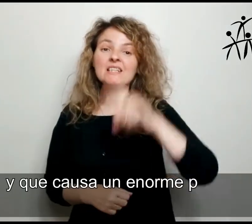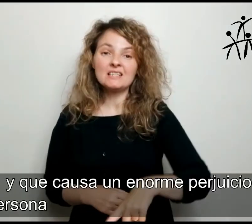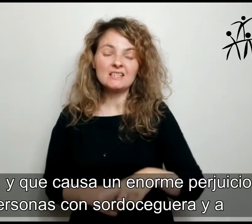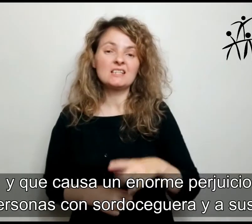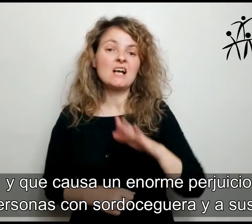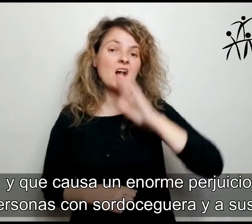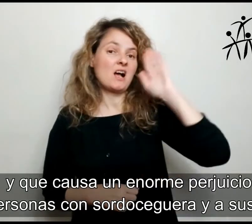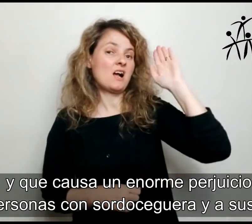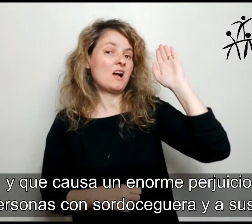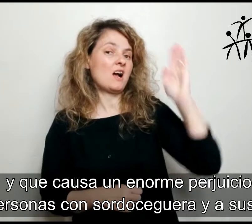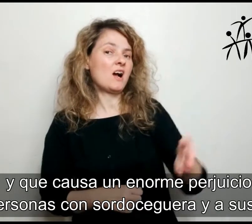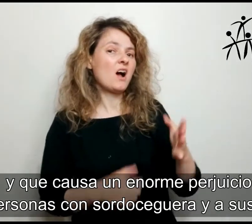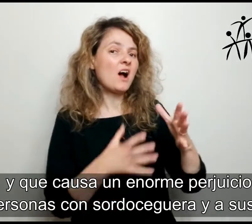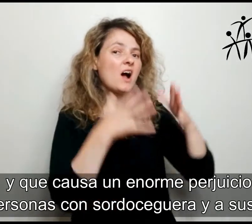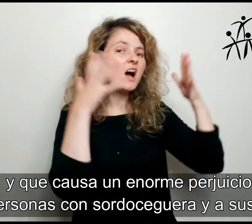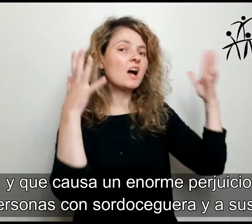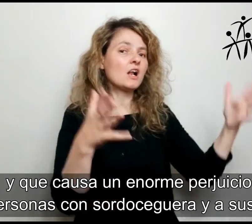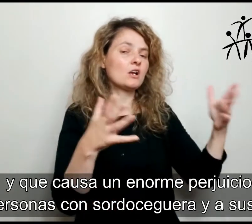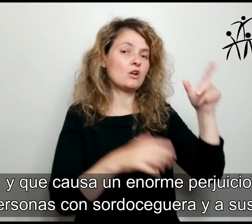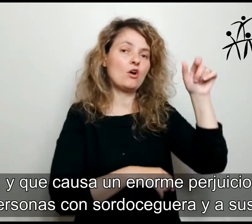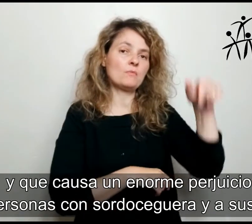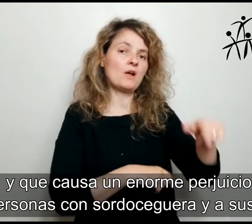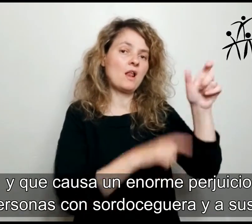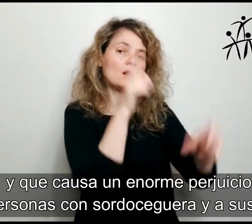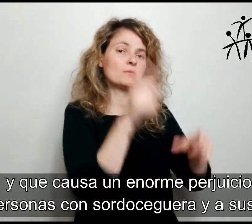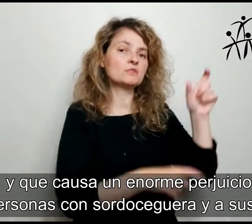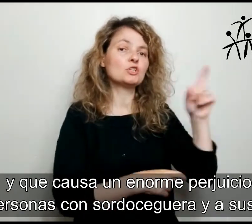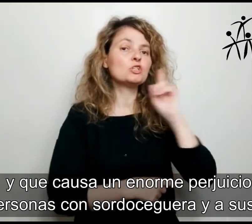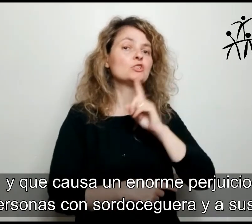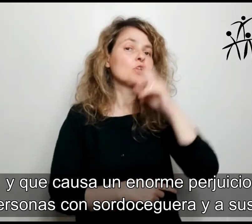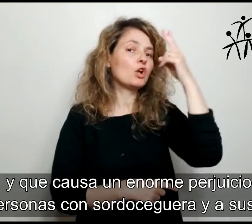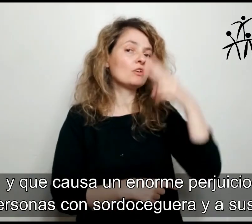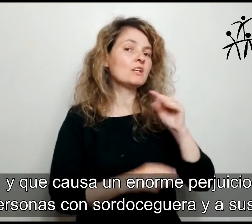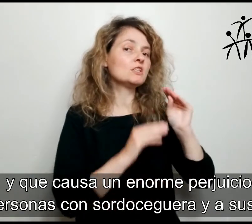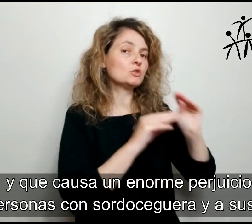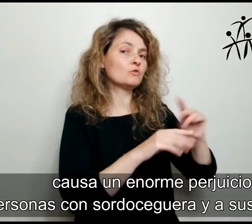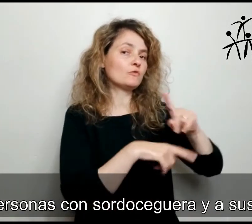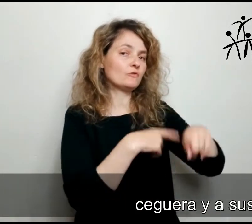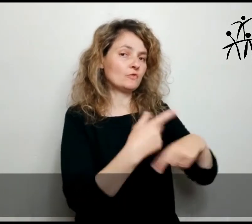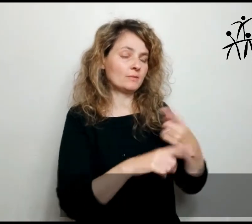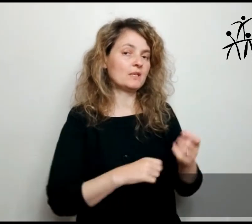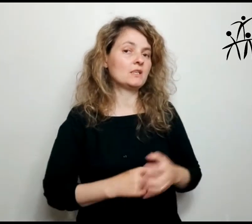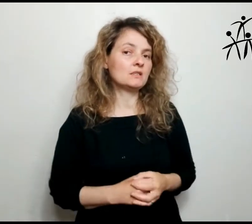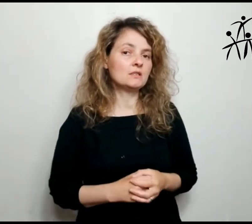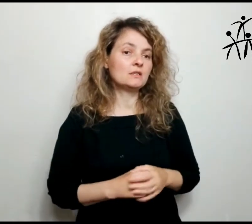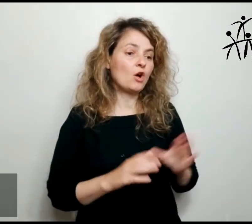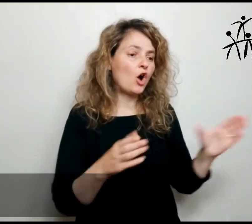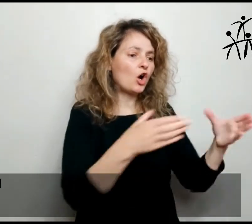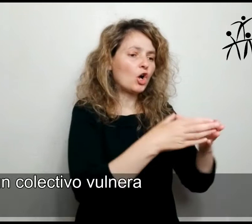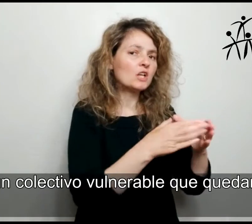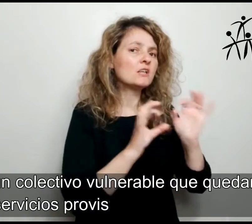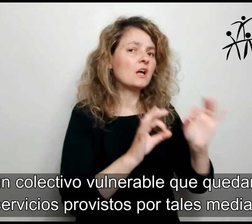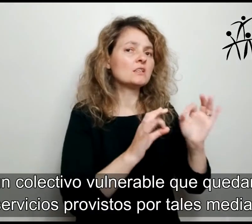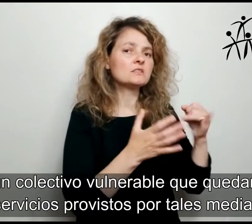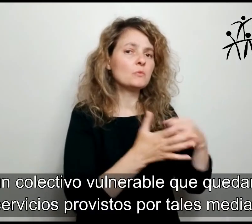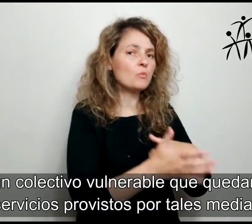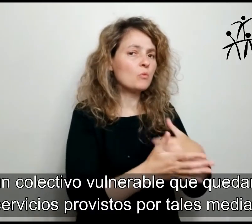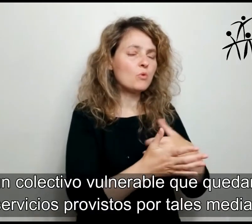un enorme perjuicio a las personas con sordoceguera y a sus familias, un colectivo vulnerable que